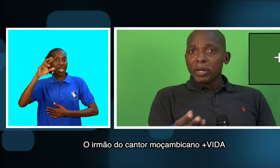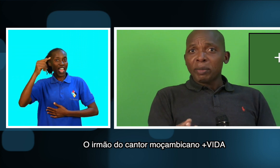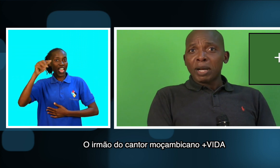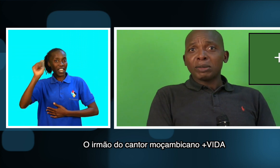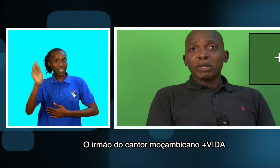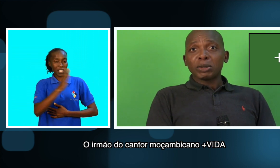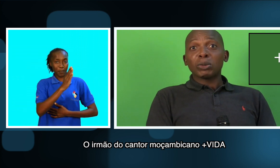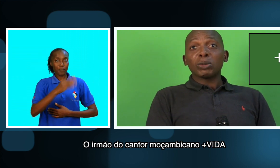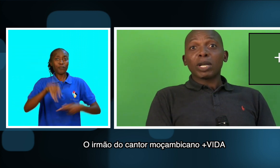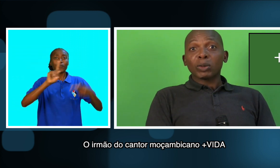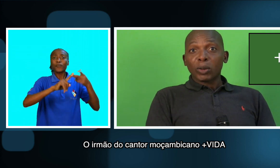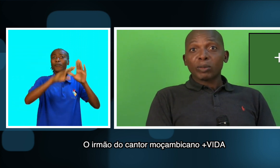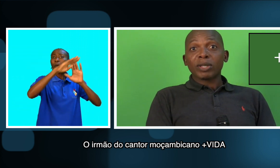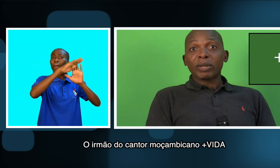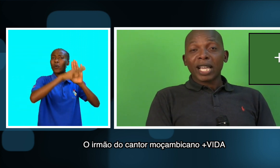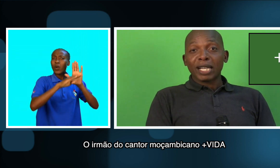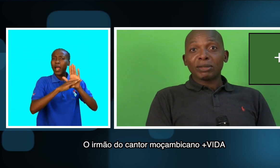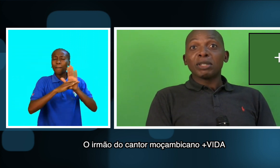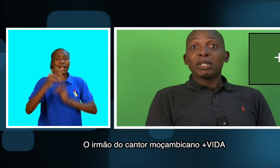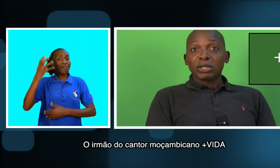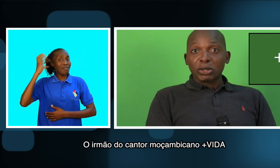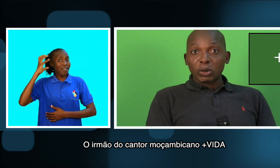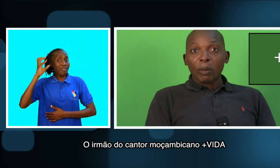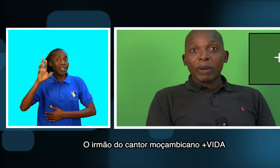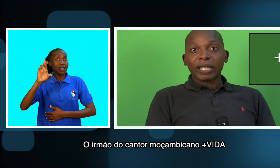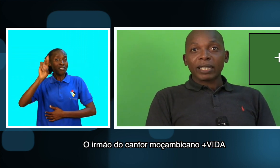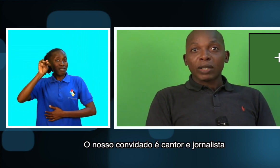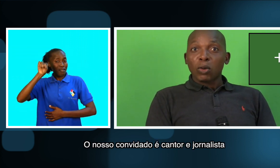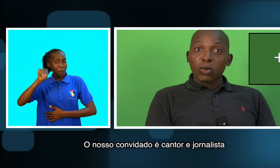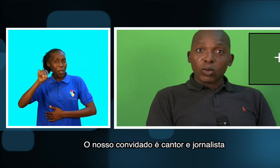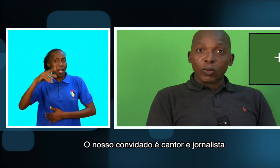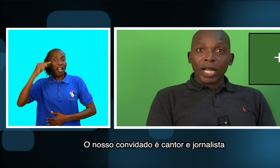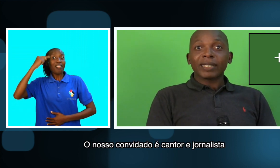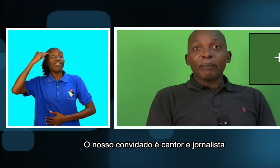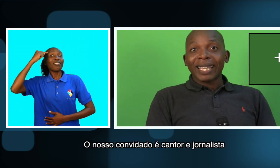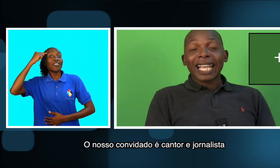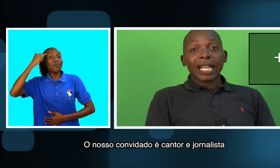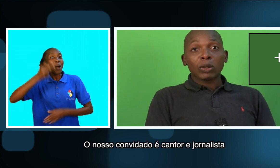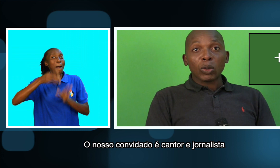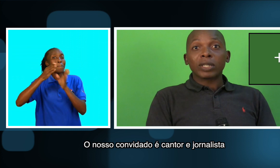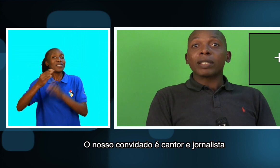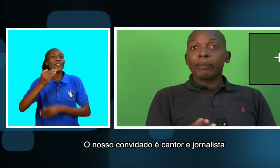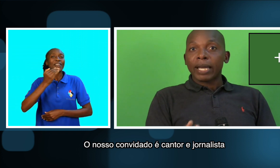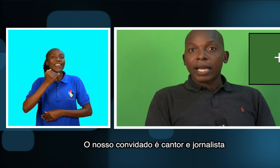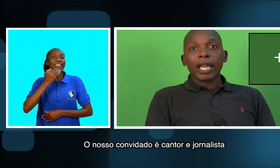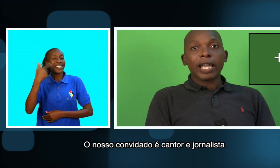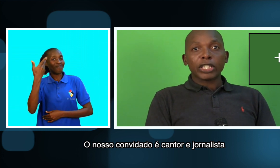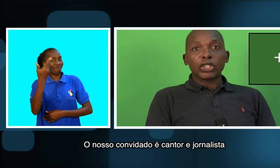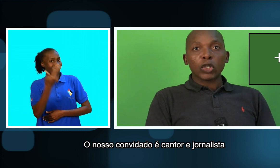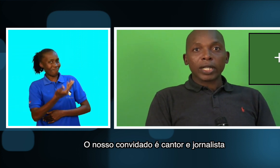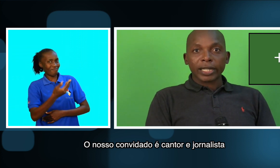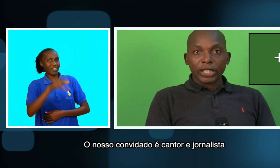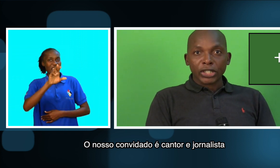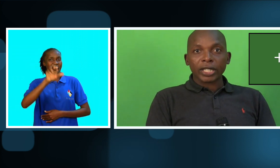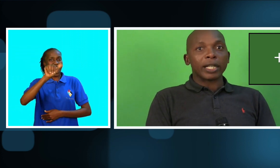irmão do cantor moçambicano João Bata. O nosso convidado também é cantor, também é jornalista.